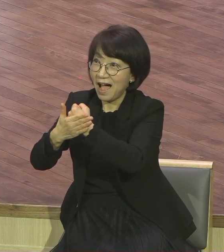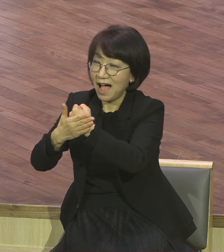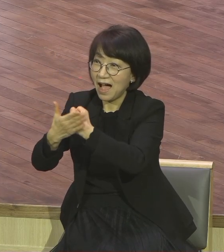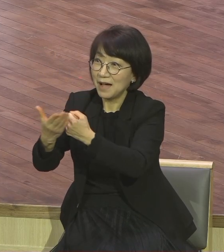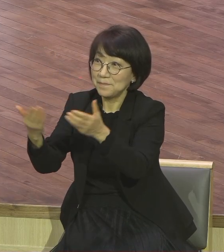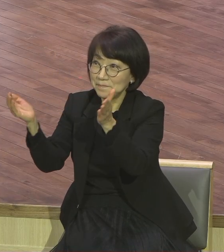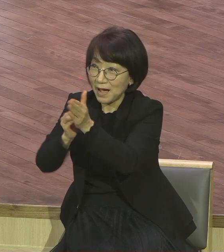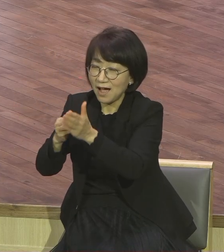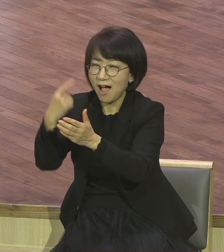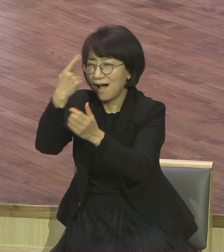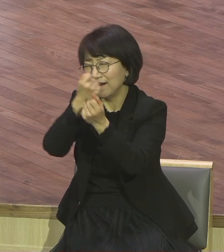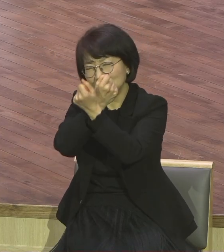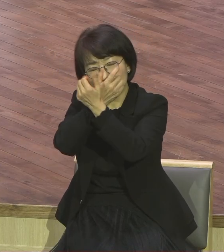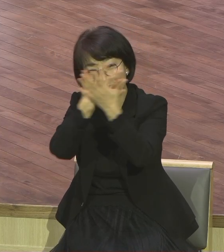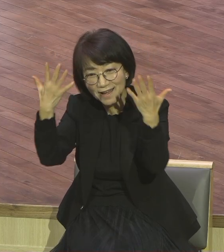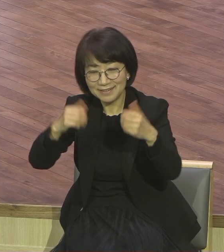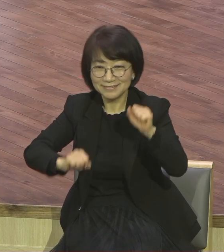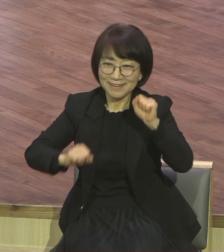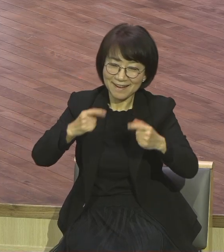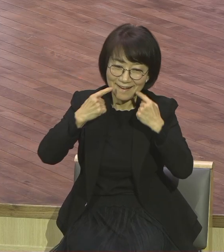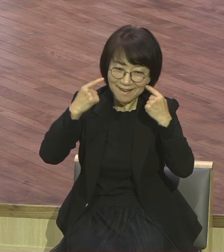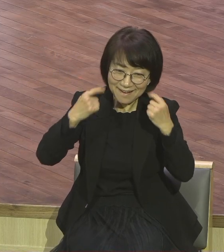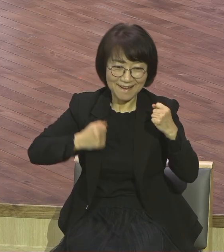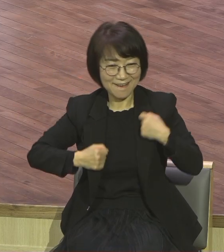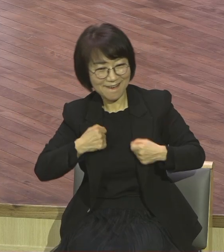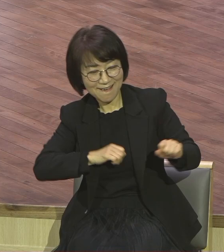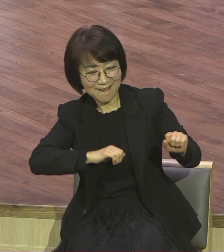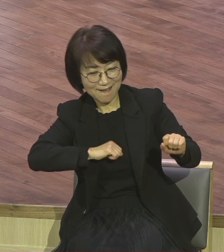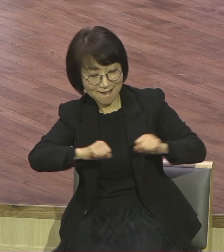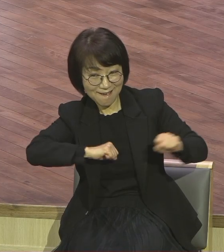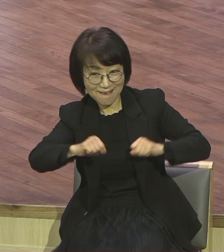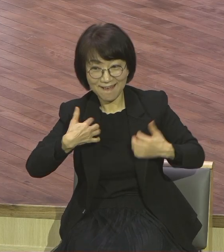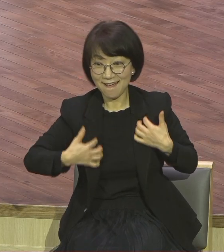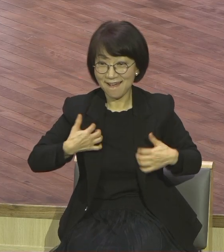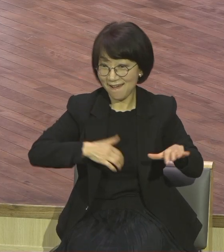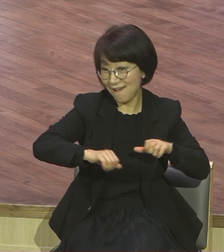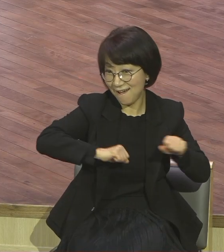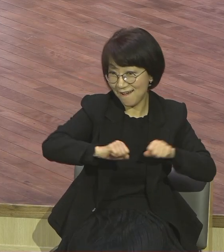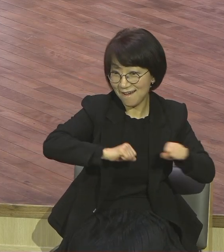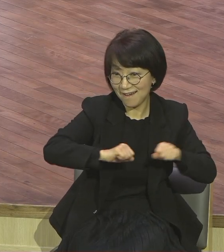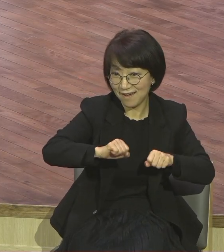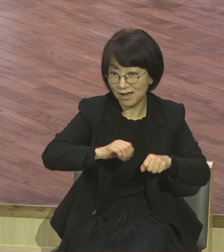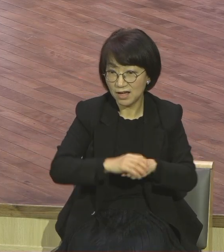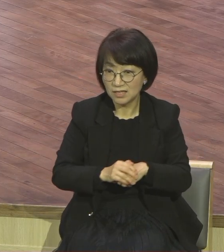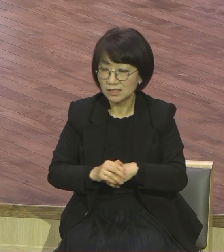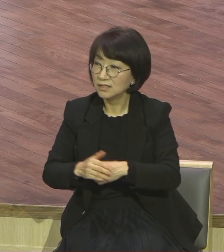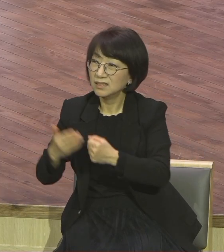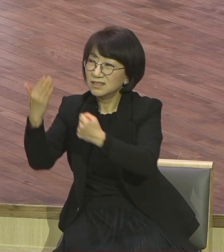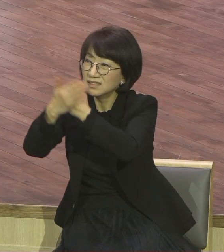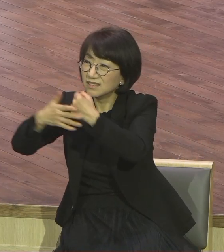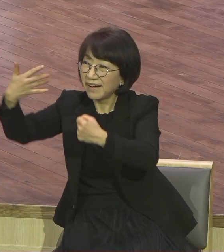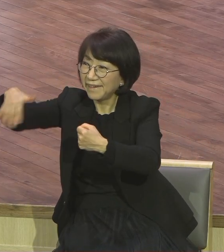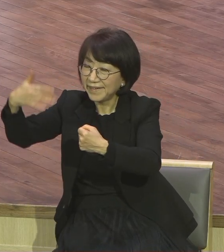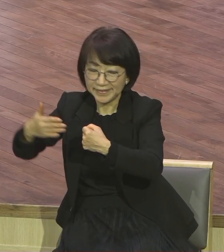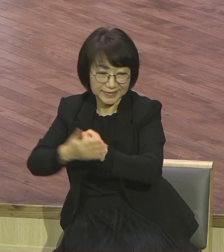달라져요 그러니까 원리스가 쫙 되잖아요 은혜 못 받은 게 하나 있으면 계속 깹니다 트러블 메이크